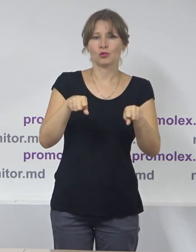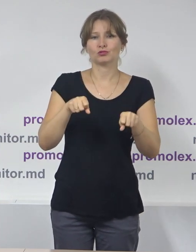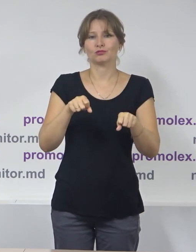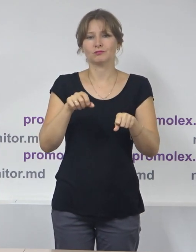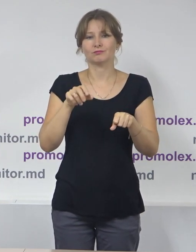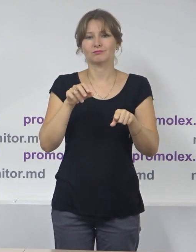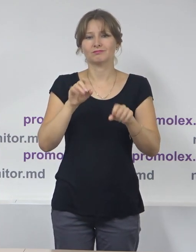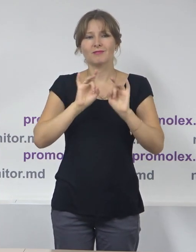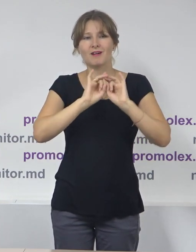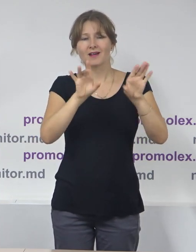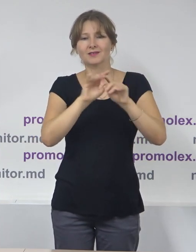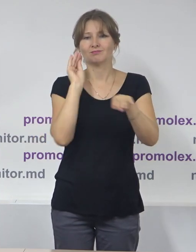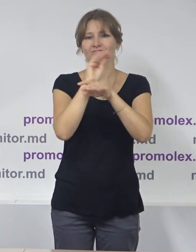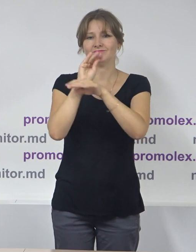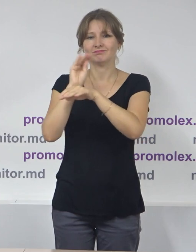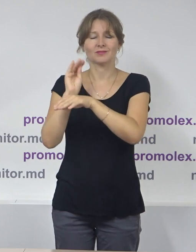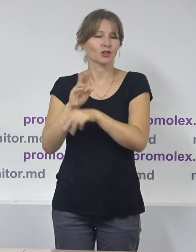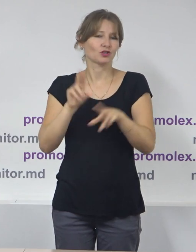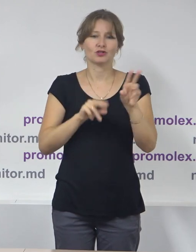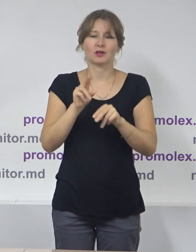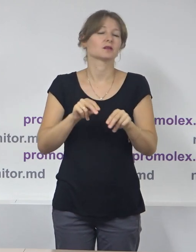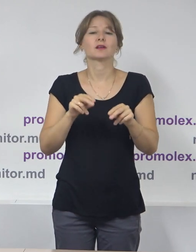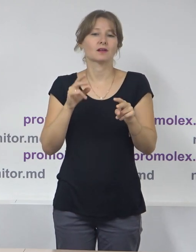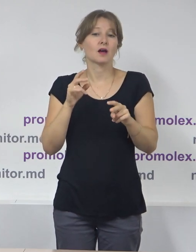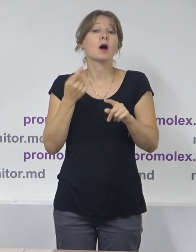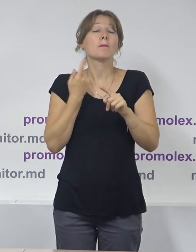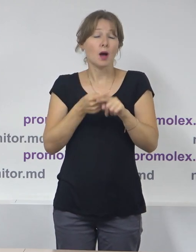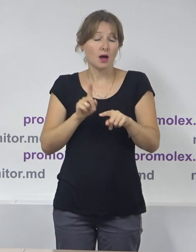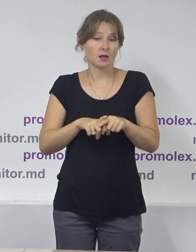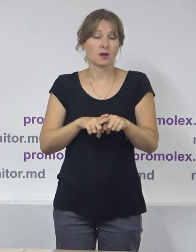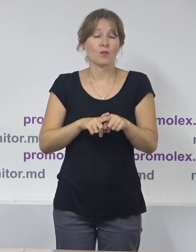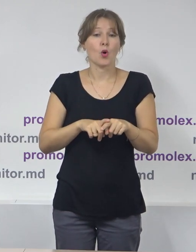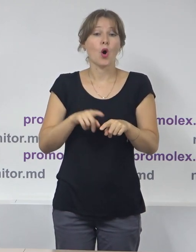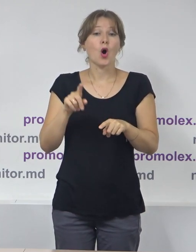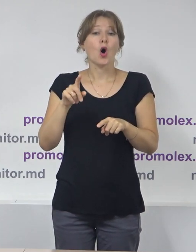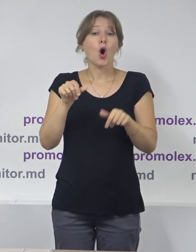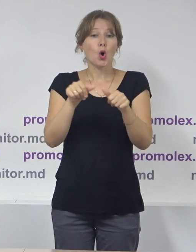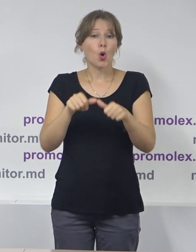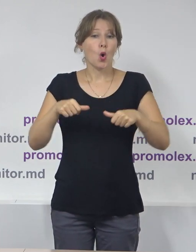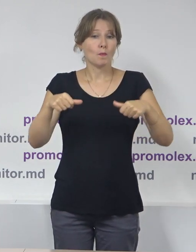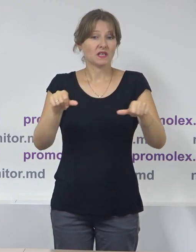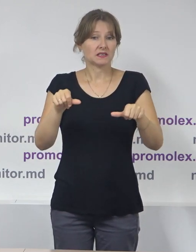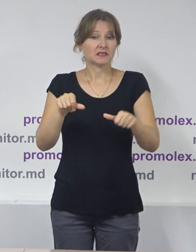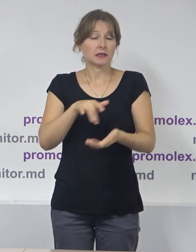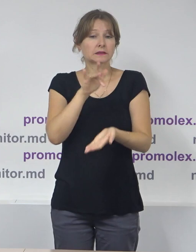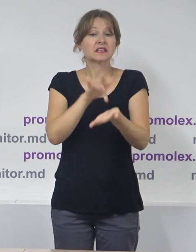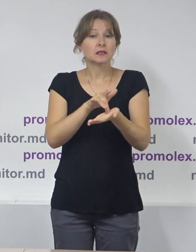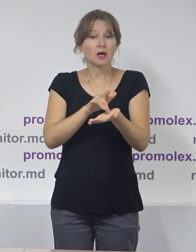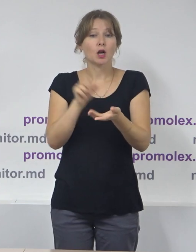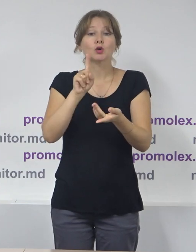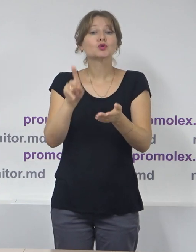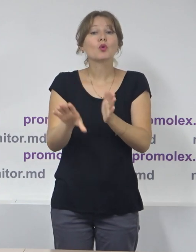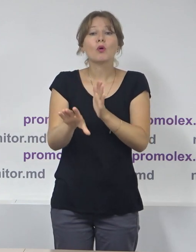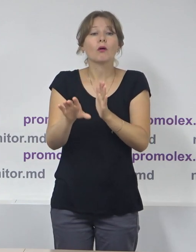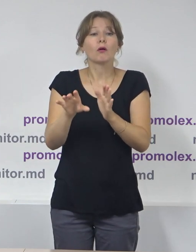nefondate. În ce aici privește cotărârile adoptate de Comisiei Electorale Centrale în această